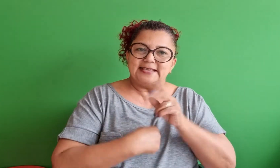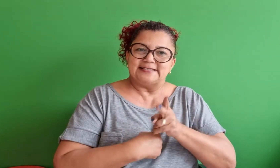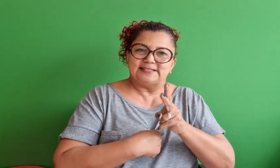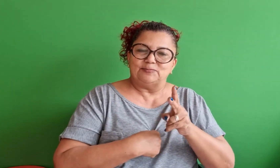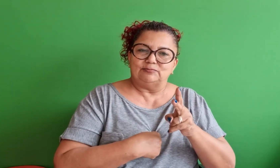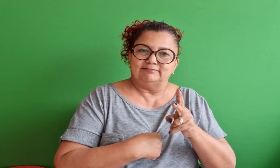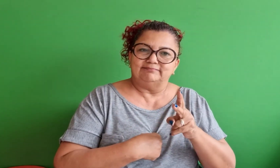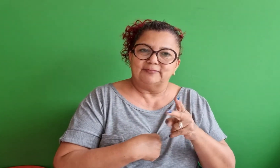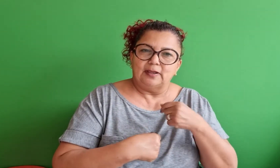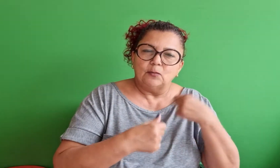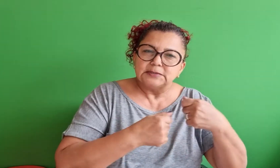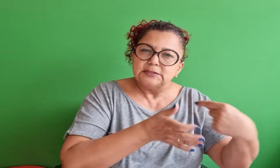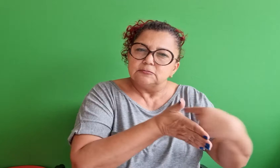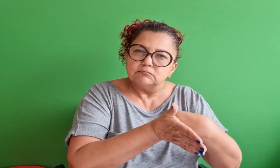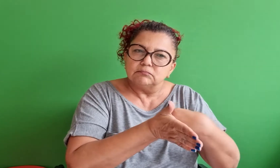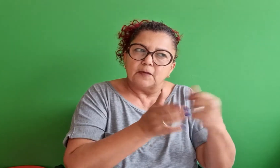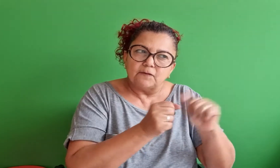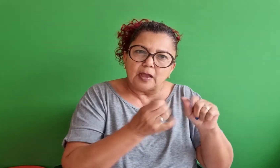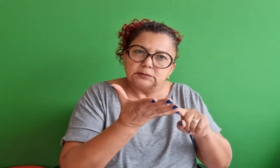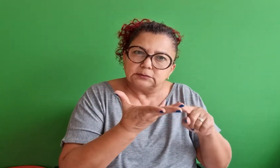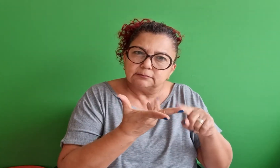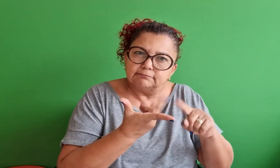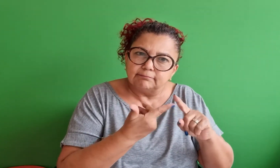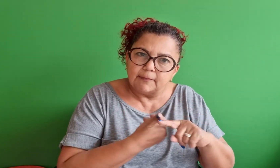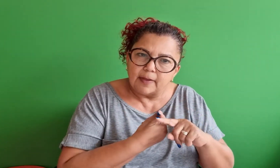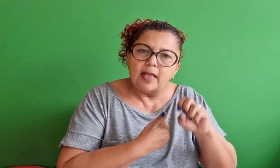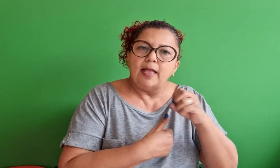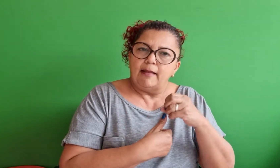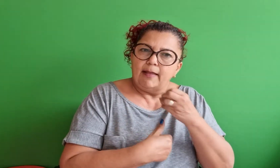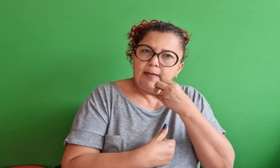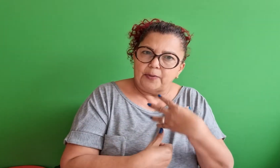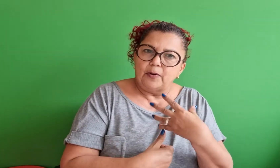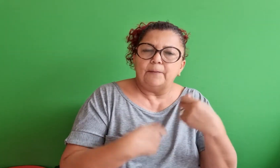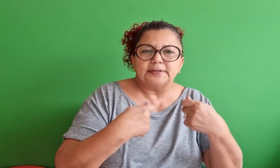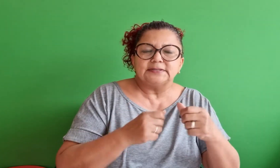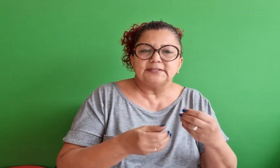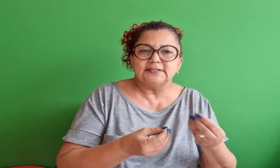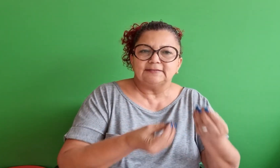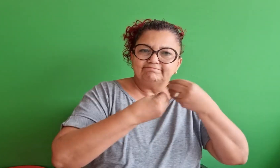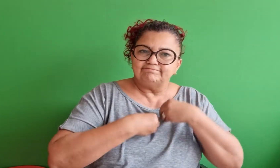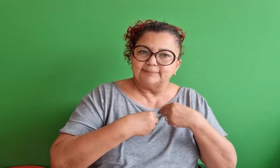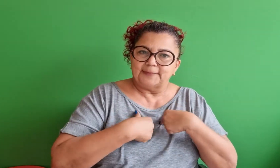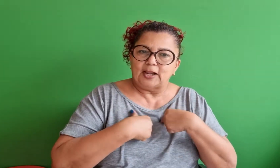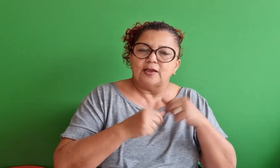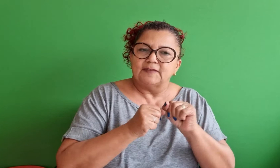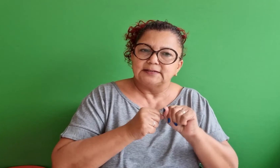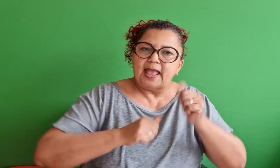isso é o que eu faço. Eu preciso saber o que eu faço, analisar realmente se é bom o que eu faço.